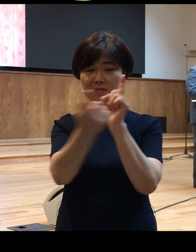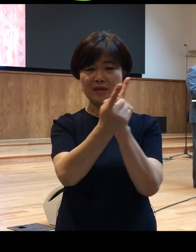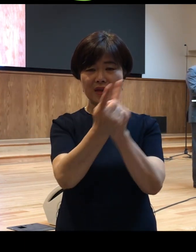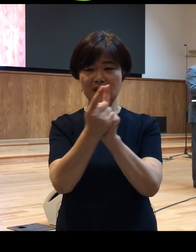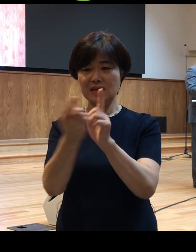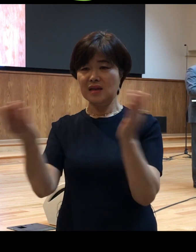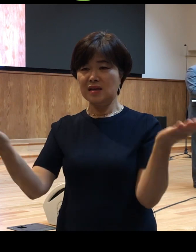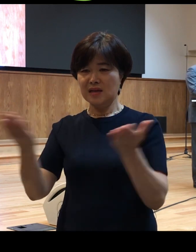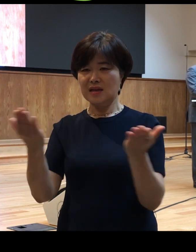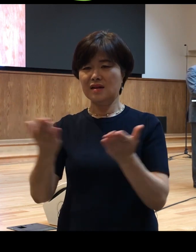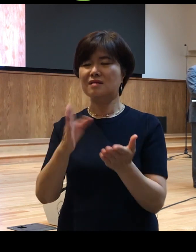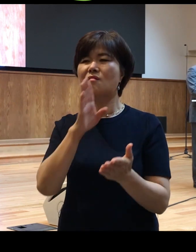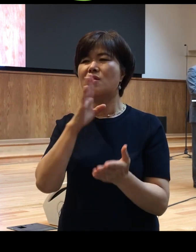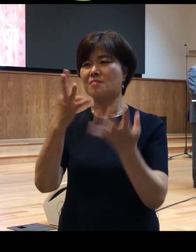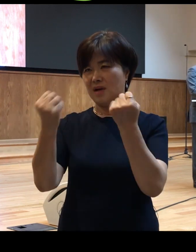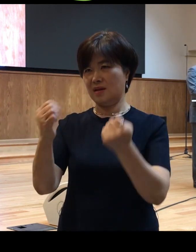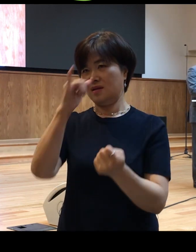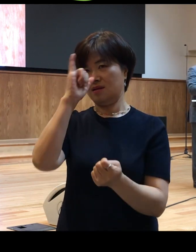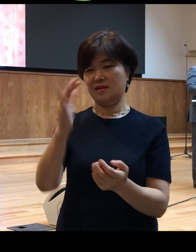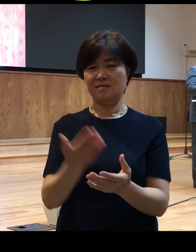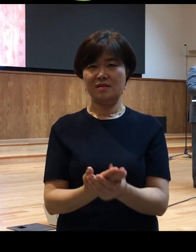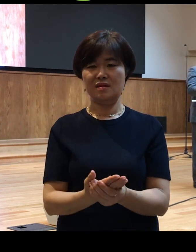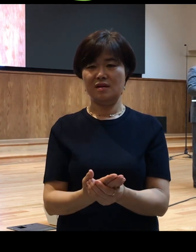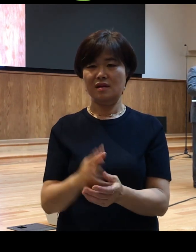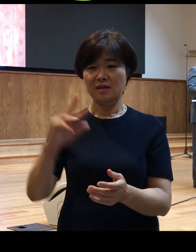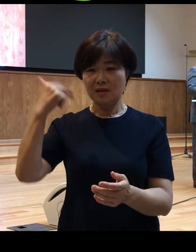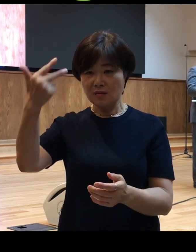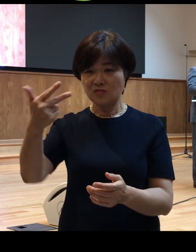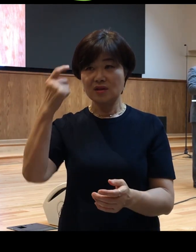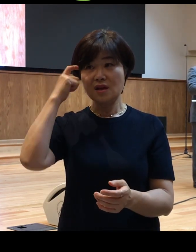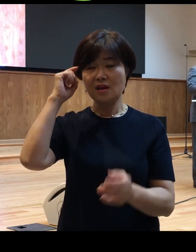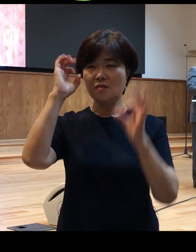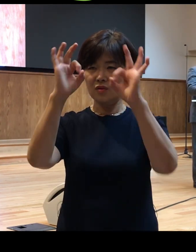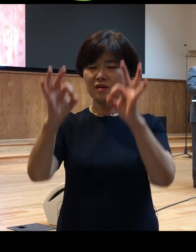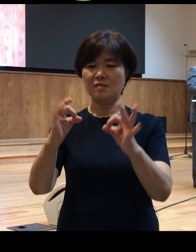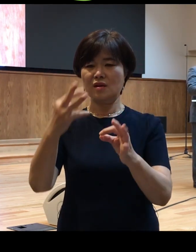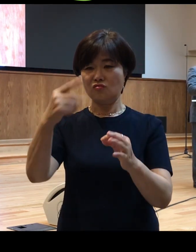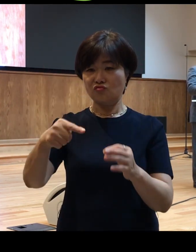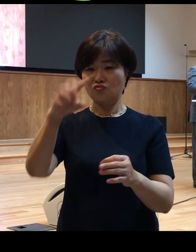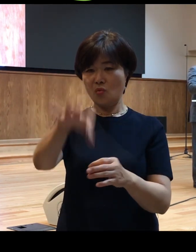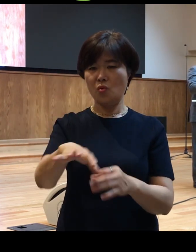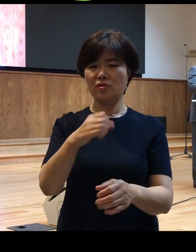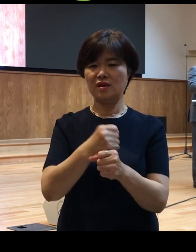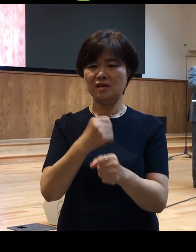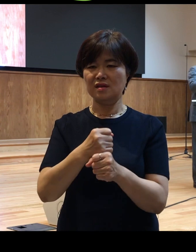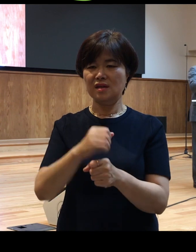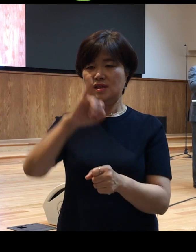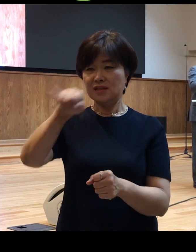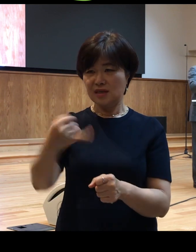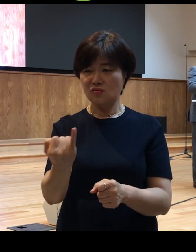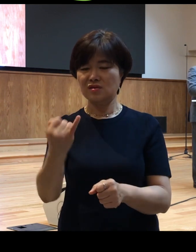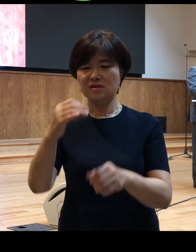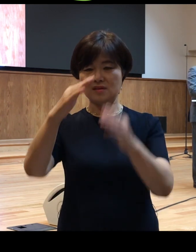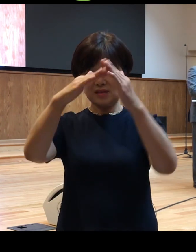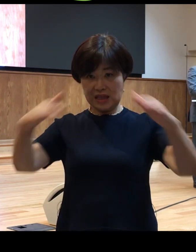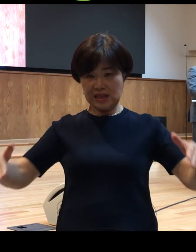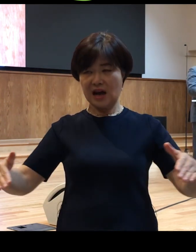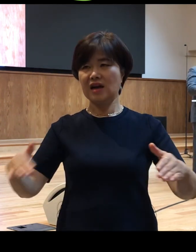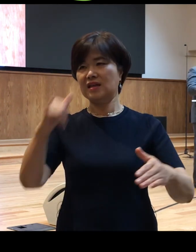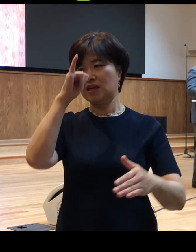어렵지 않았을 것입니다 우리가 다음 주에 살펴보겠지만 이 루스드라에는 제우스 산당이 있었고요 그 신전에서